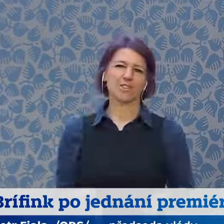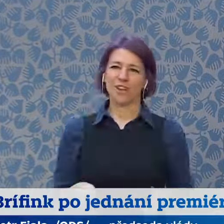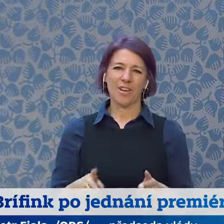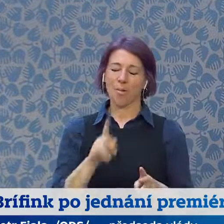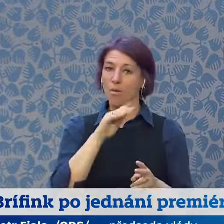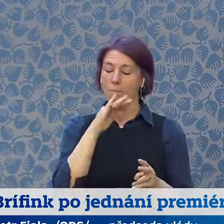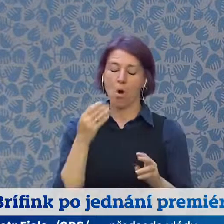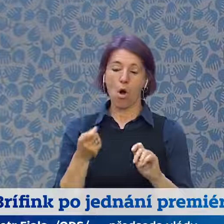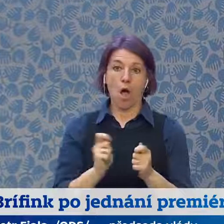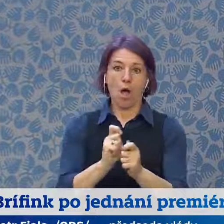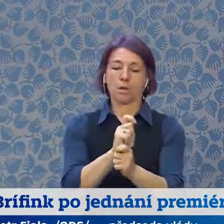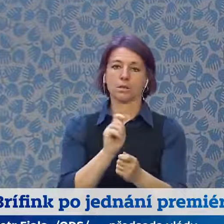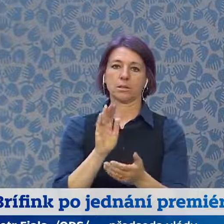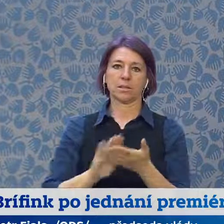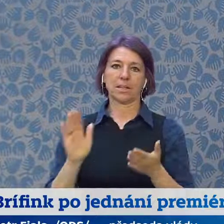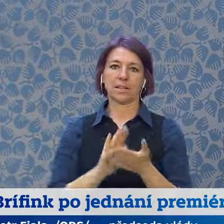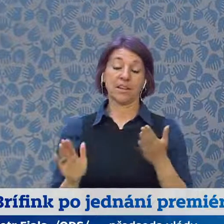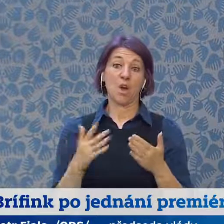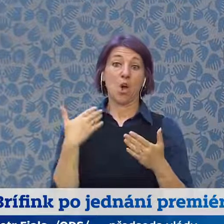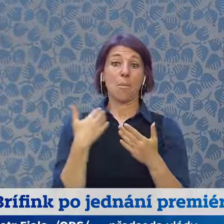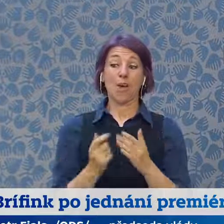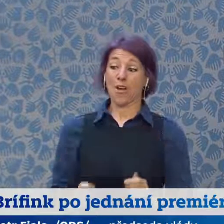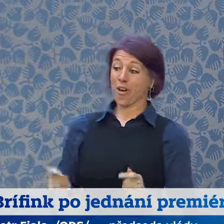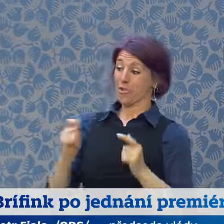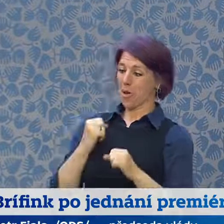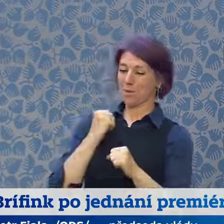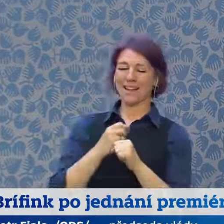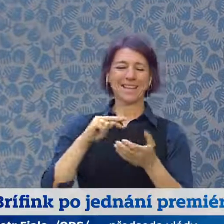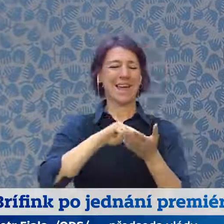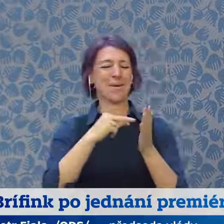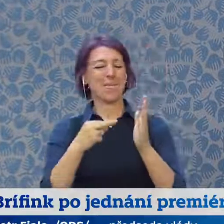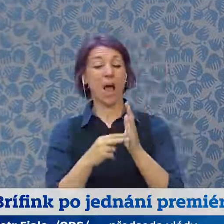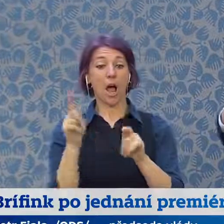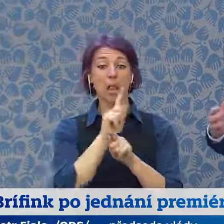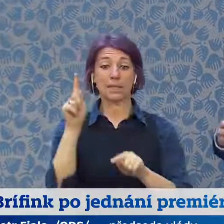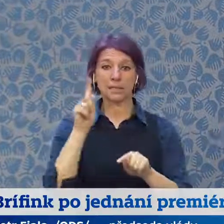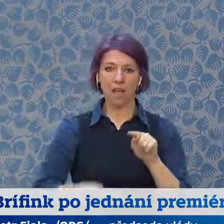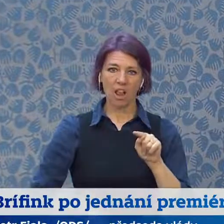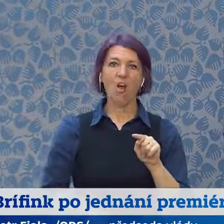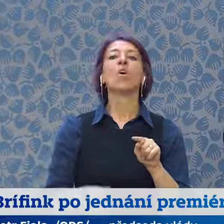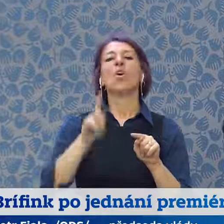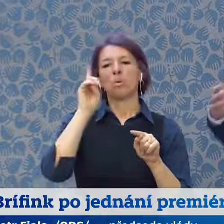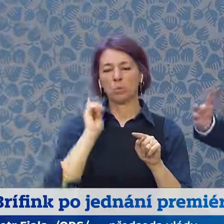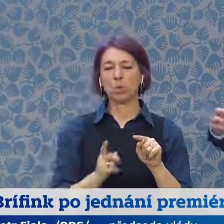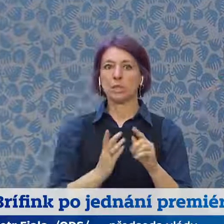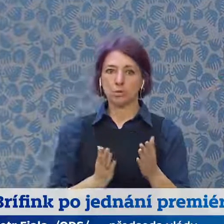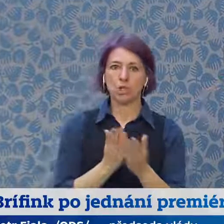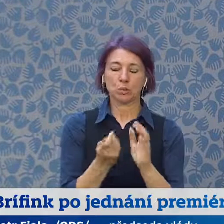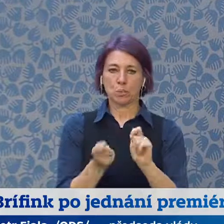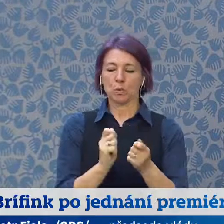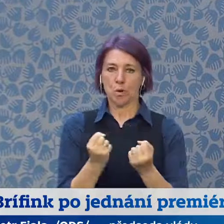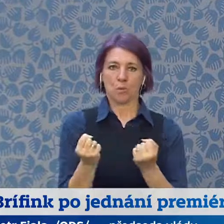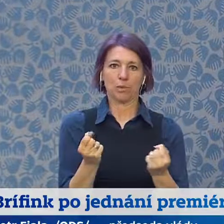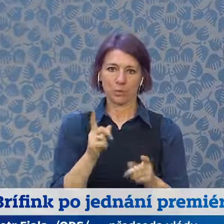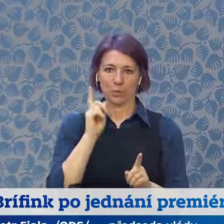být připraveni i v průběhu toho předsednictví pružně reagovat. To slovo flexibilita, které používáme třeba pro využití